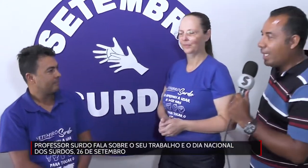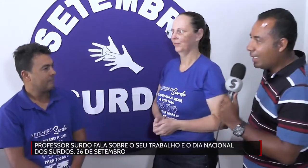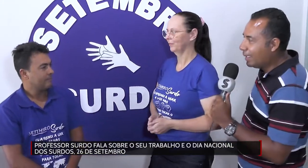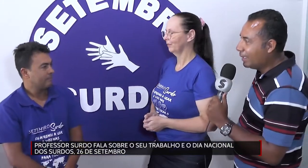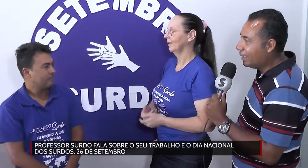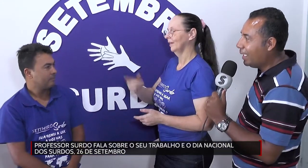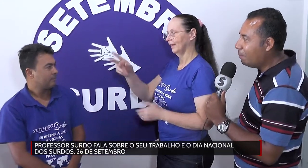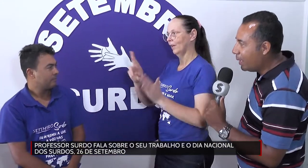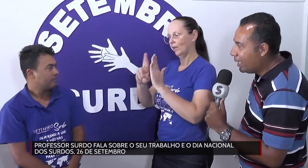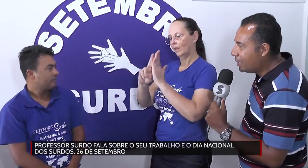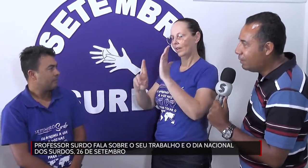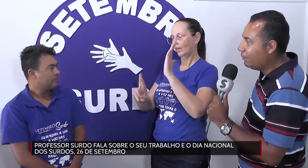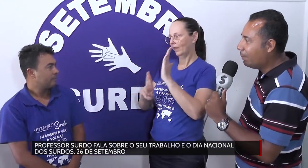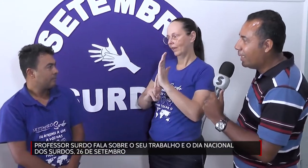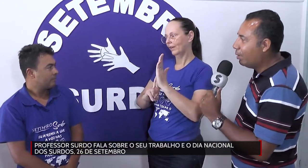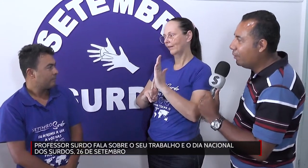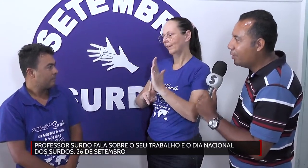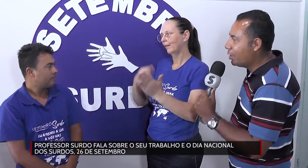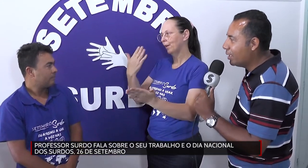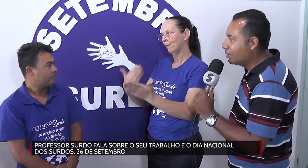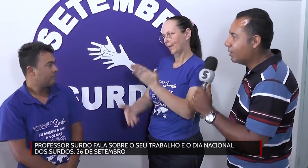regra, quem perde vai pagar o refrigerante.